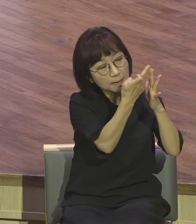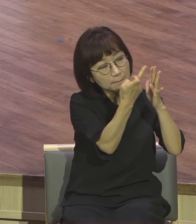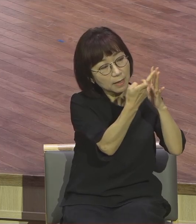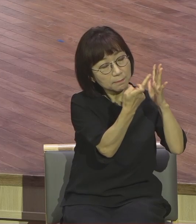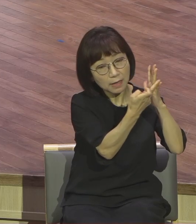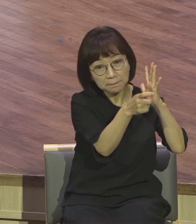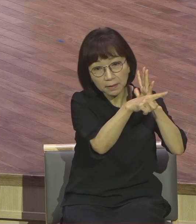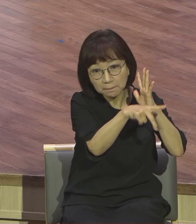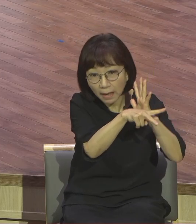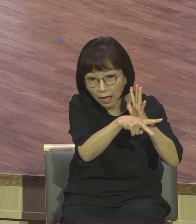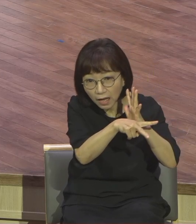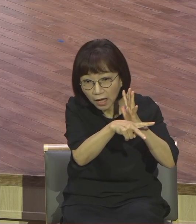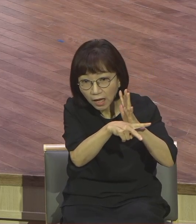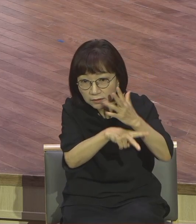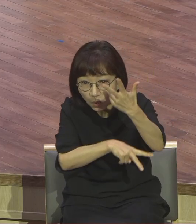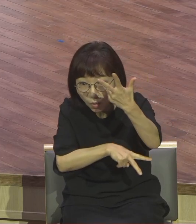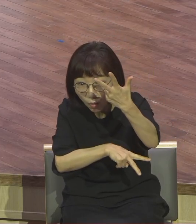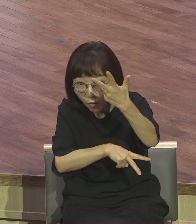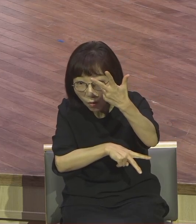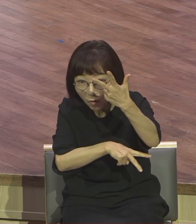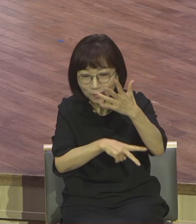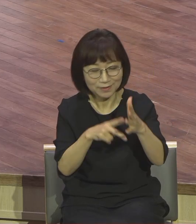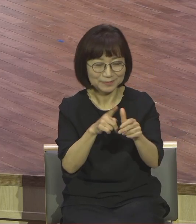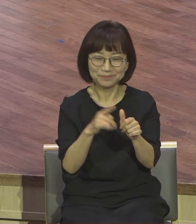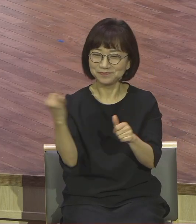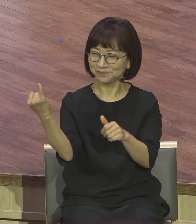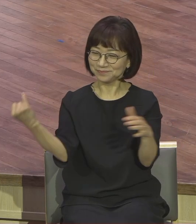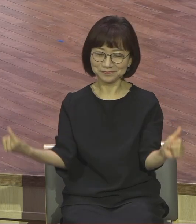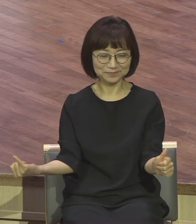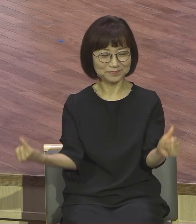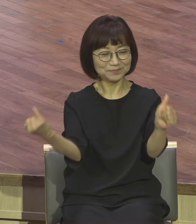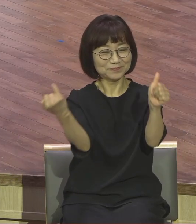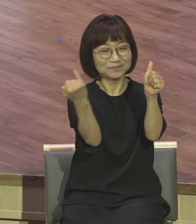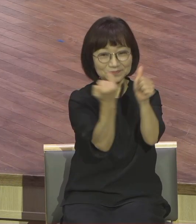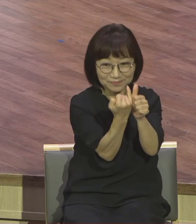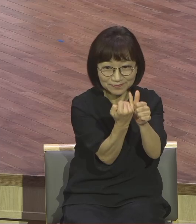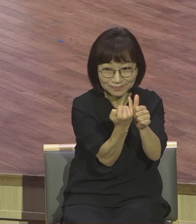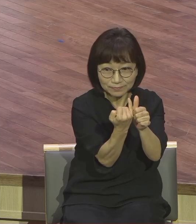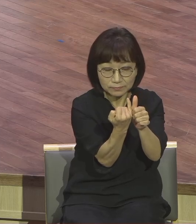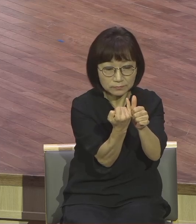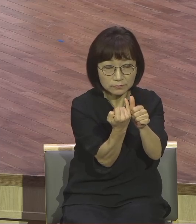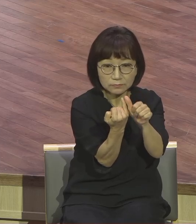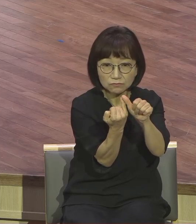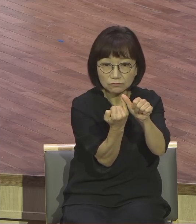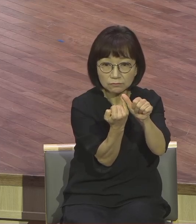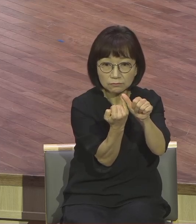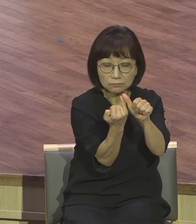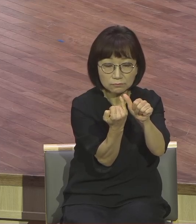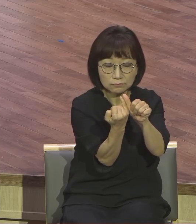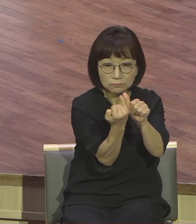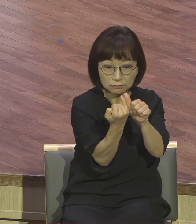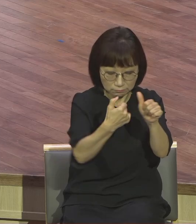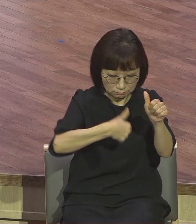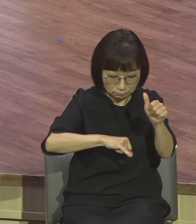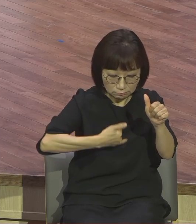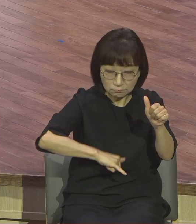들어서 이제 살았는데 후손이 없어 자식이 없어 그리고